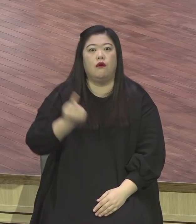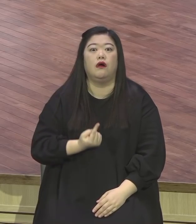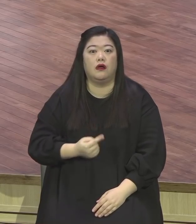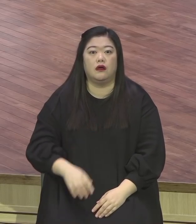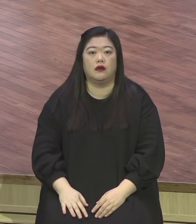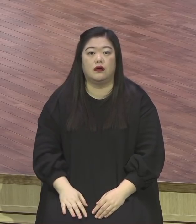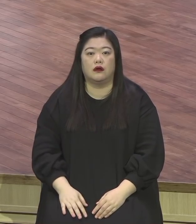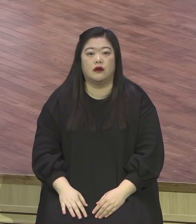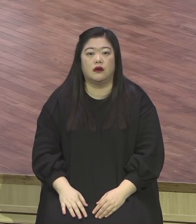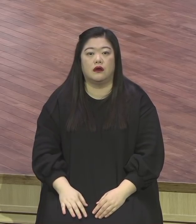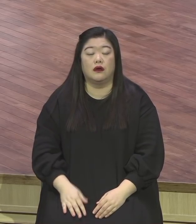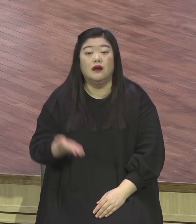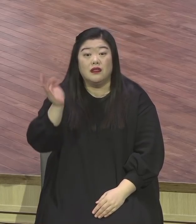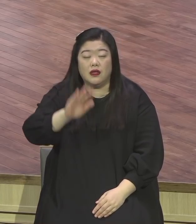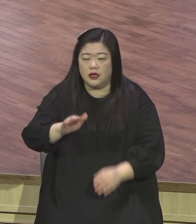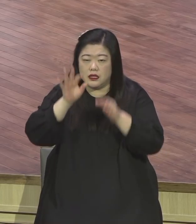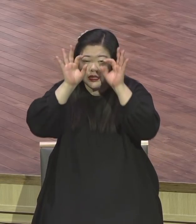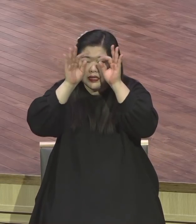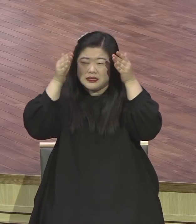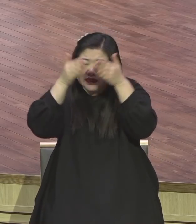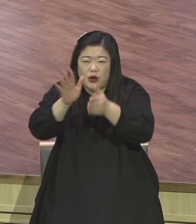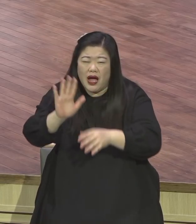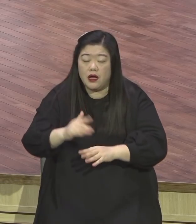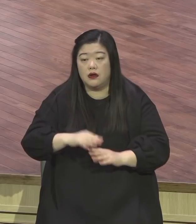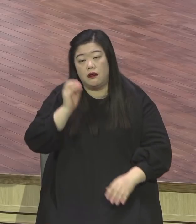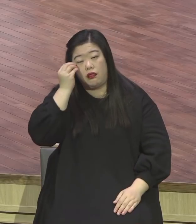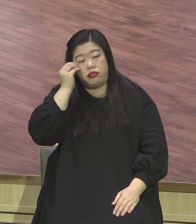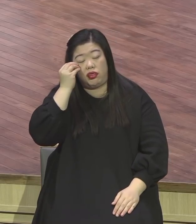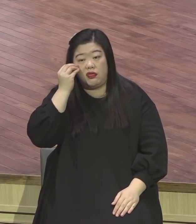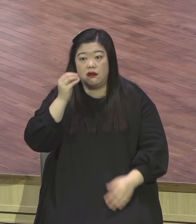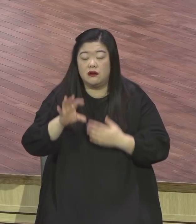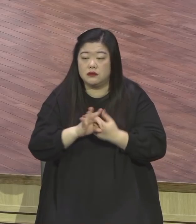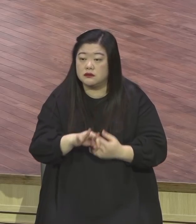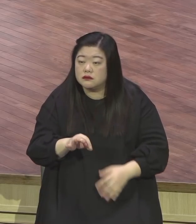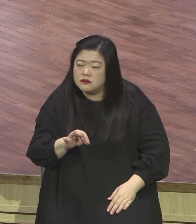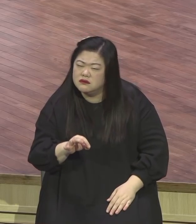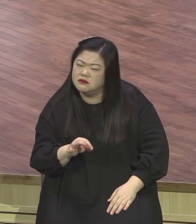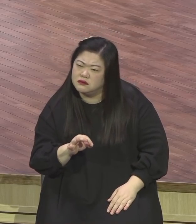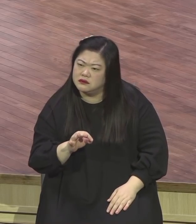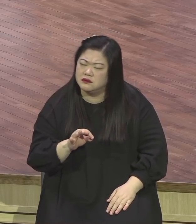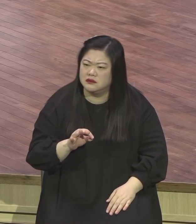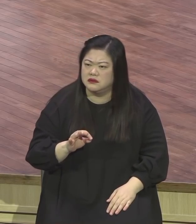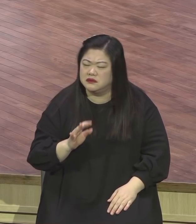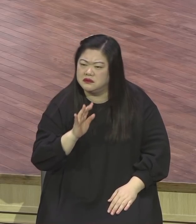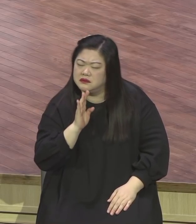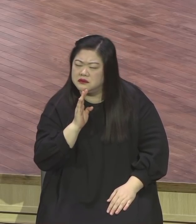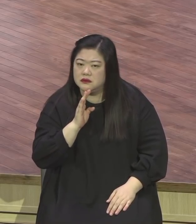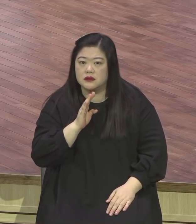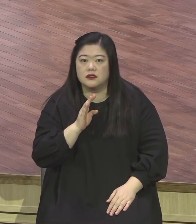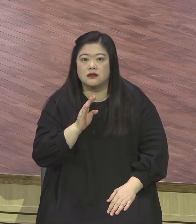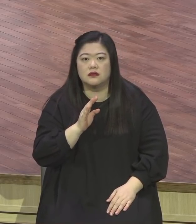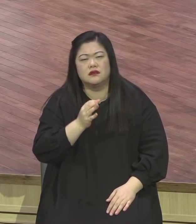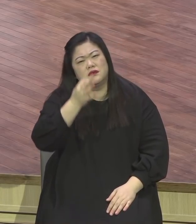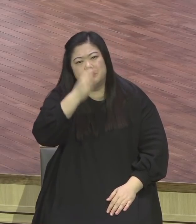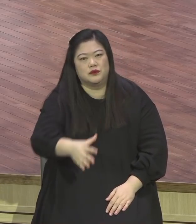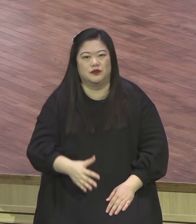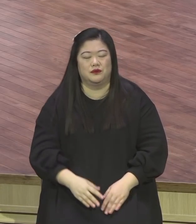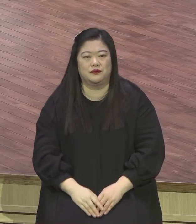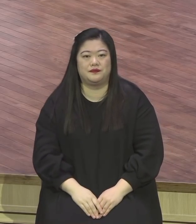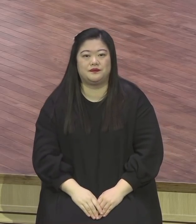여러분이 말씀에 다 집중을 하게 되면 말씀에 집중을 하게 되면 절대로 여러분이